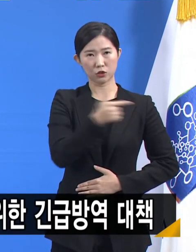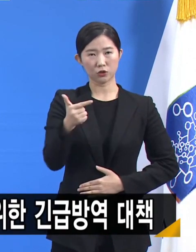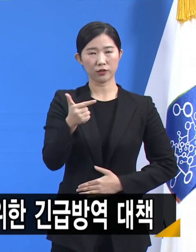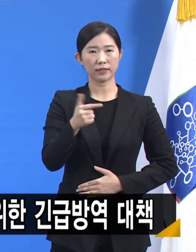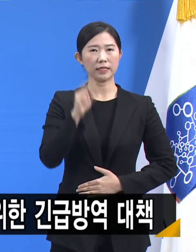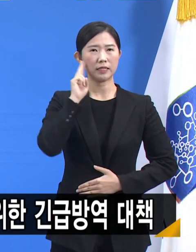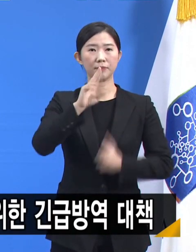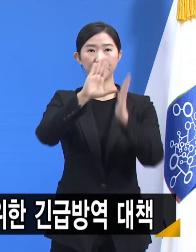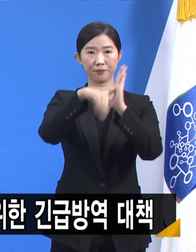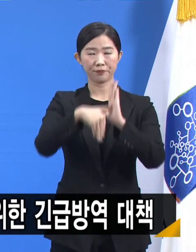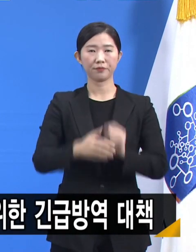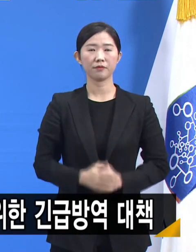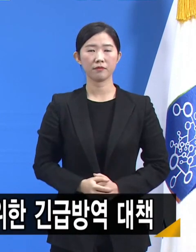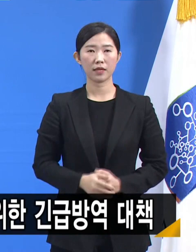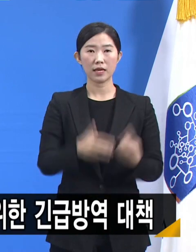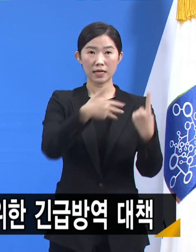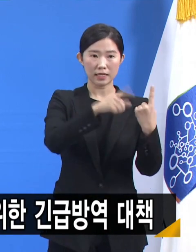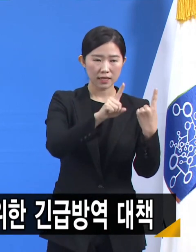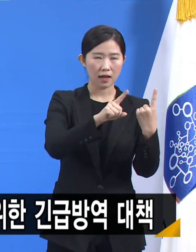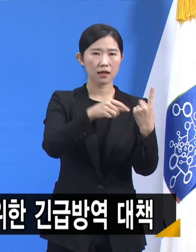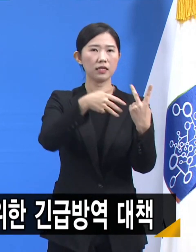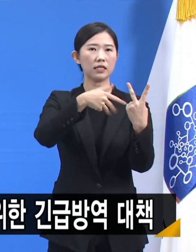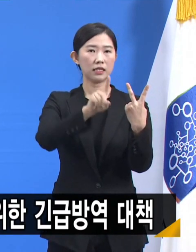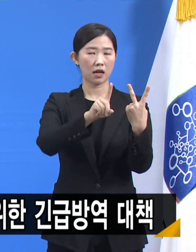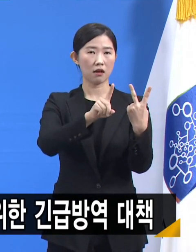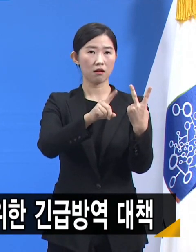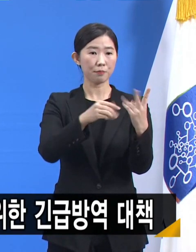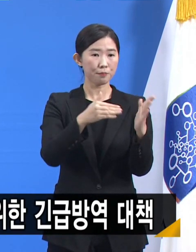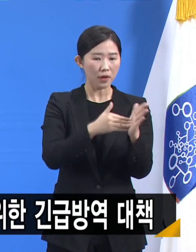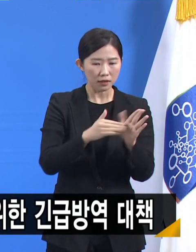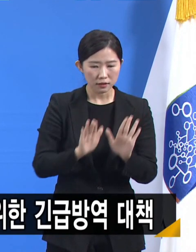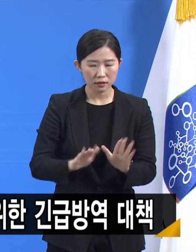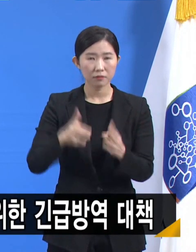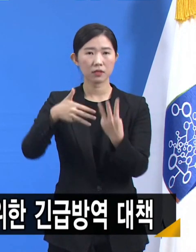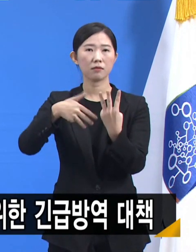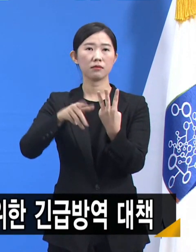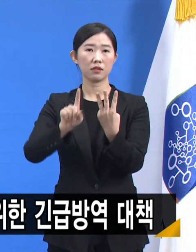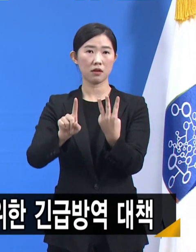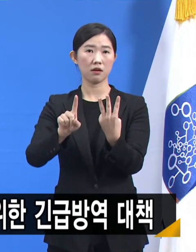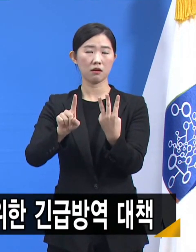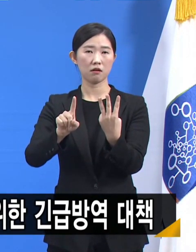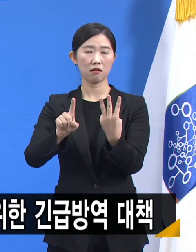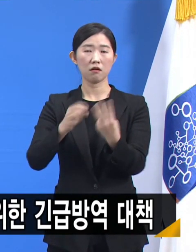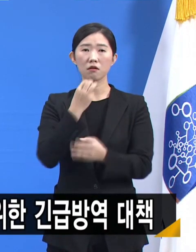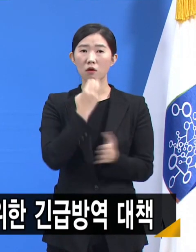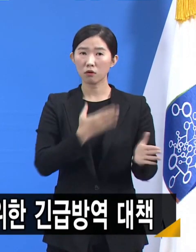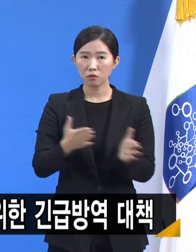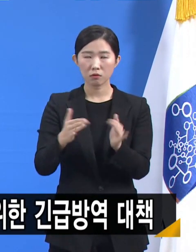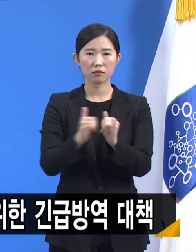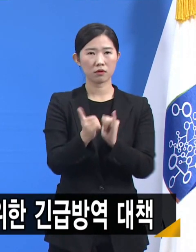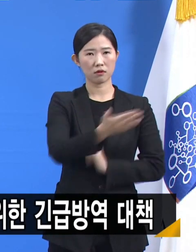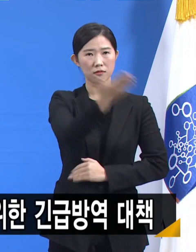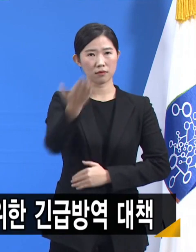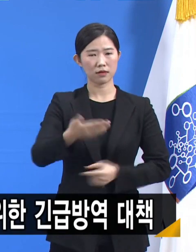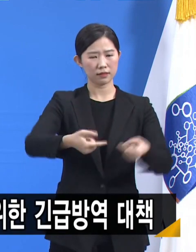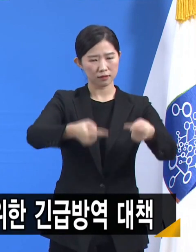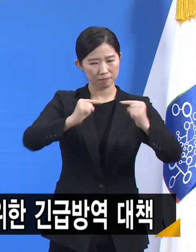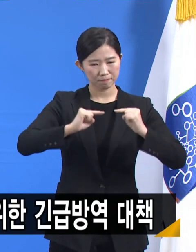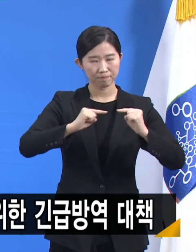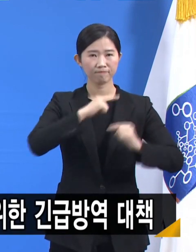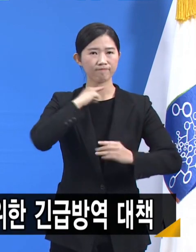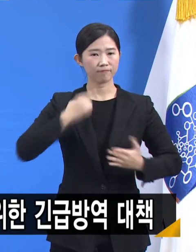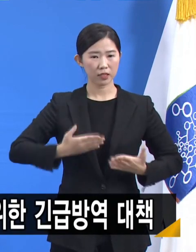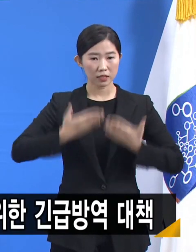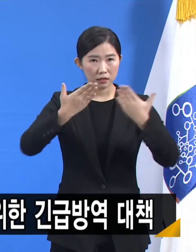1차, 2차 대유행의 파도를 넘어서 지금에 이르기까지 도민 여러분의 참여와 희생이 있었기에